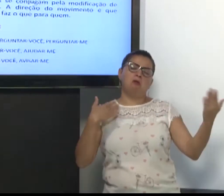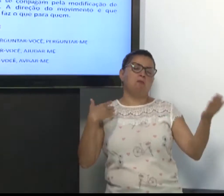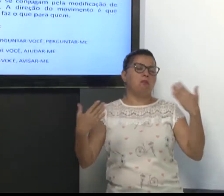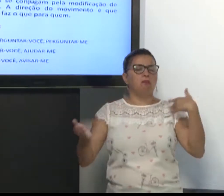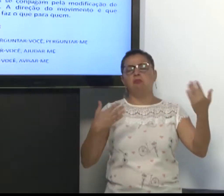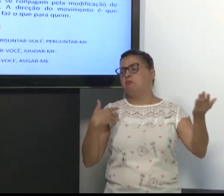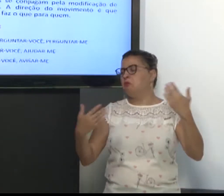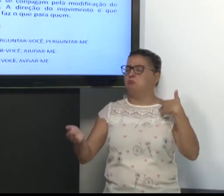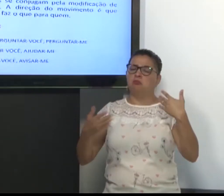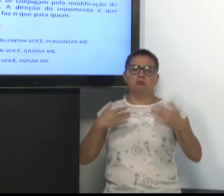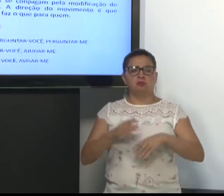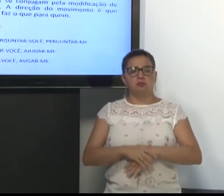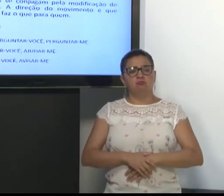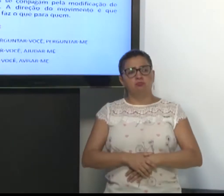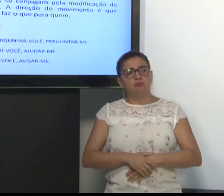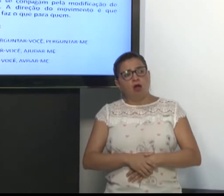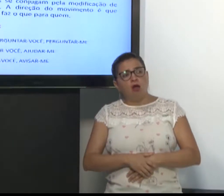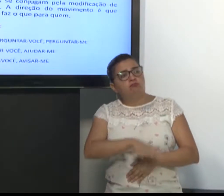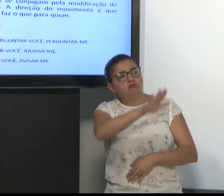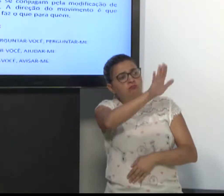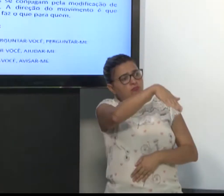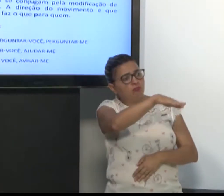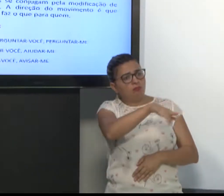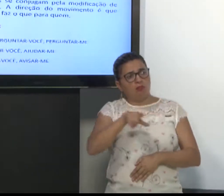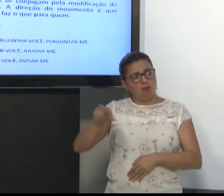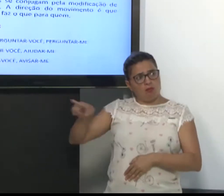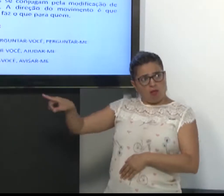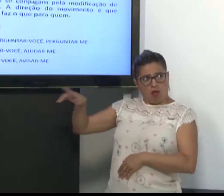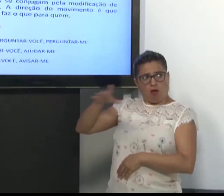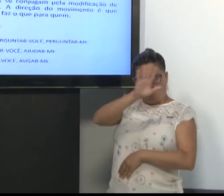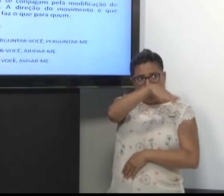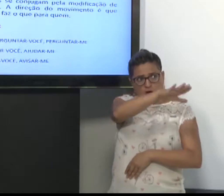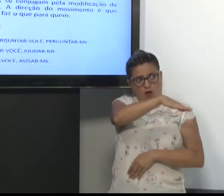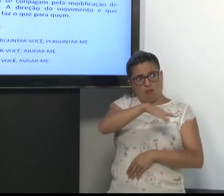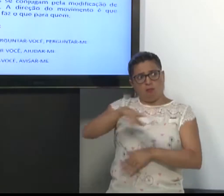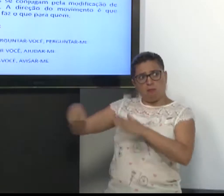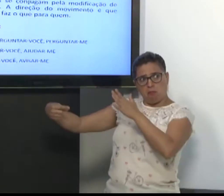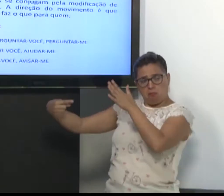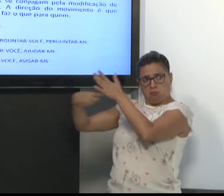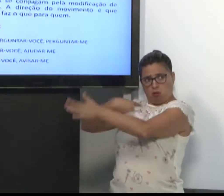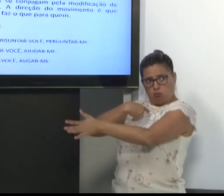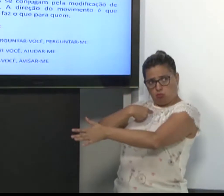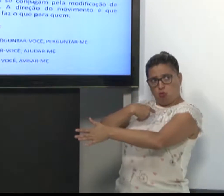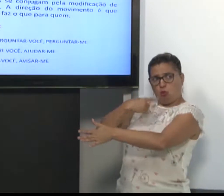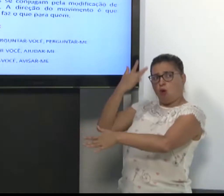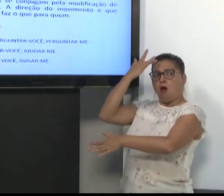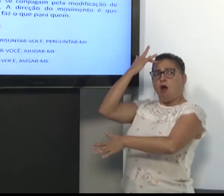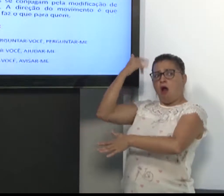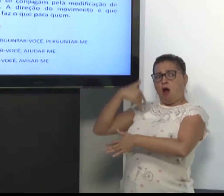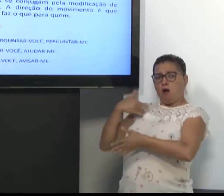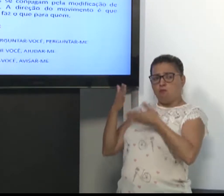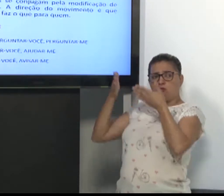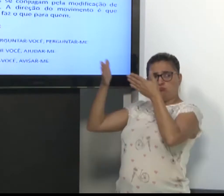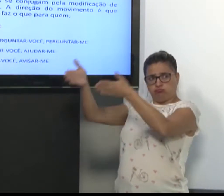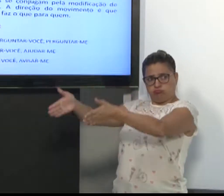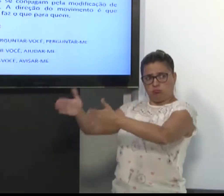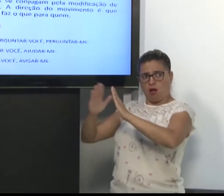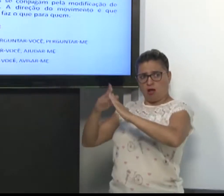Então, nós estamos aqui conversando e eu mostro para essa pessoa. Ele me perguntou